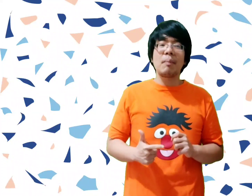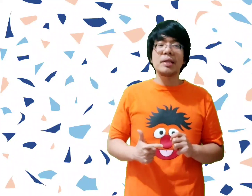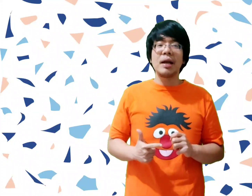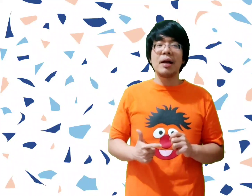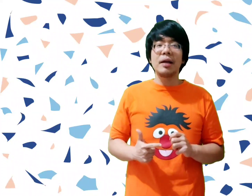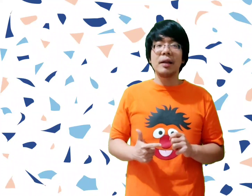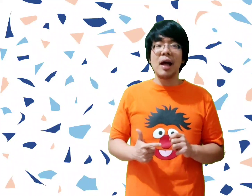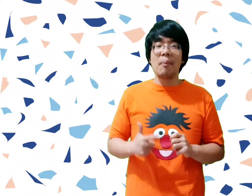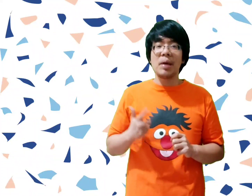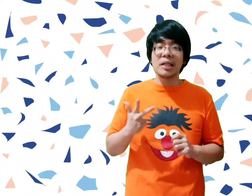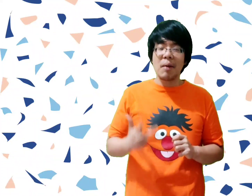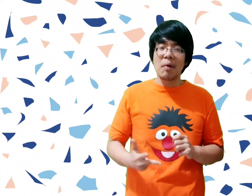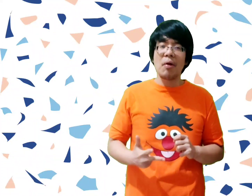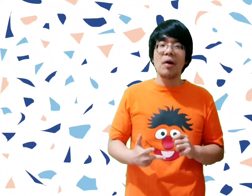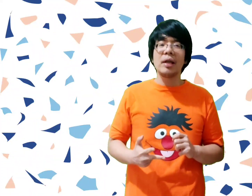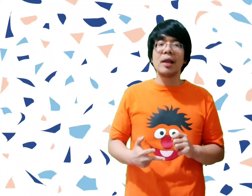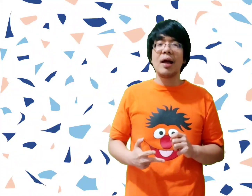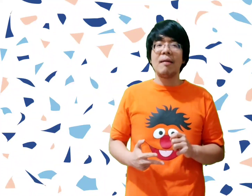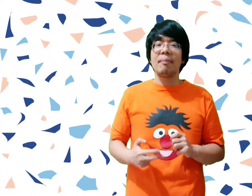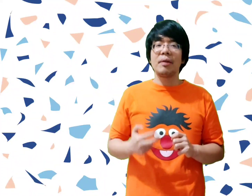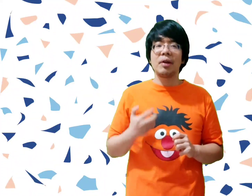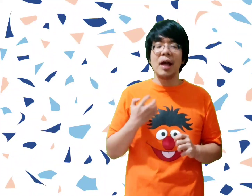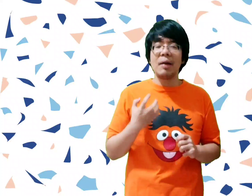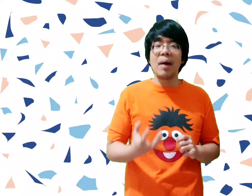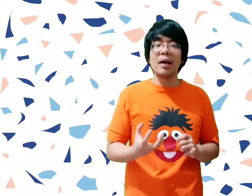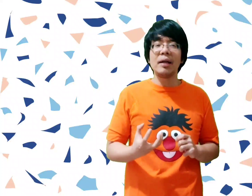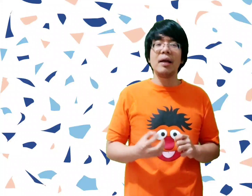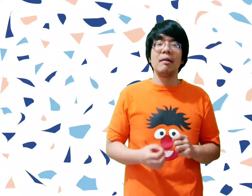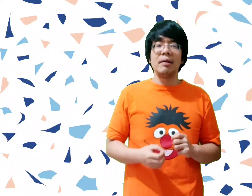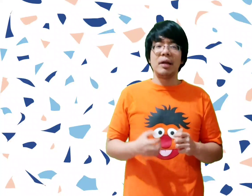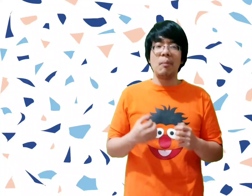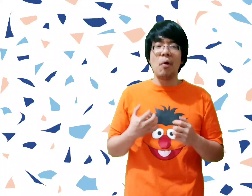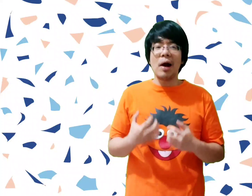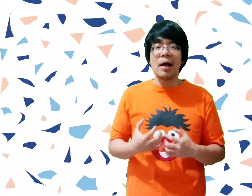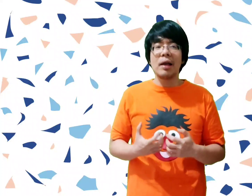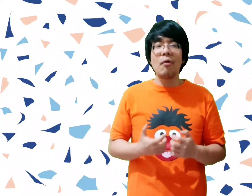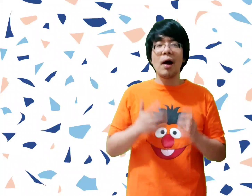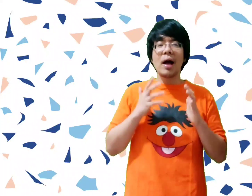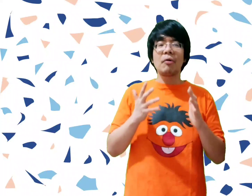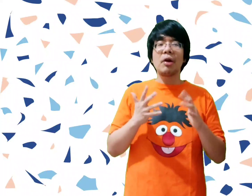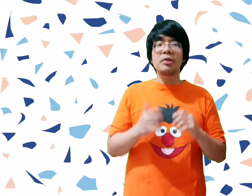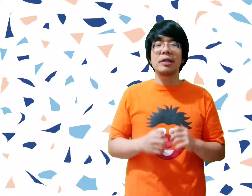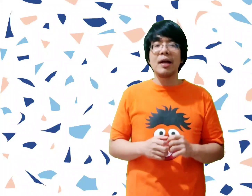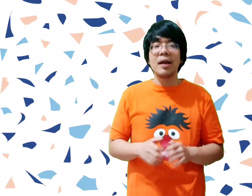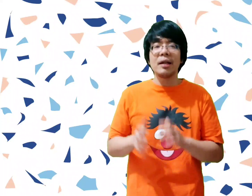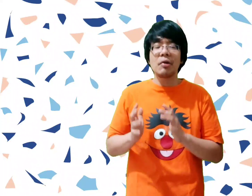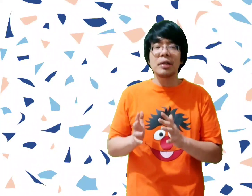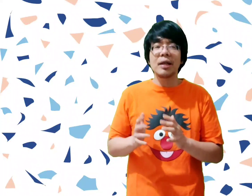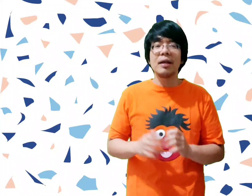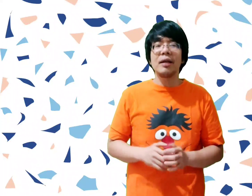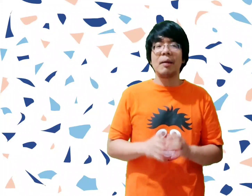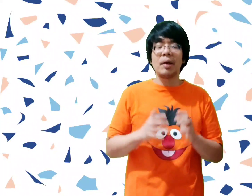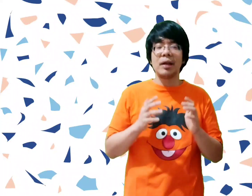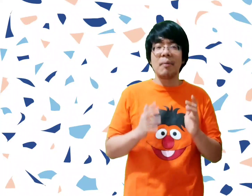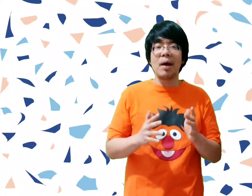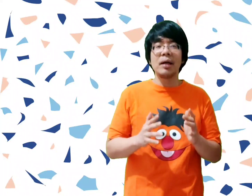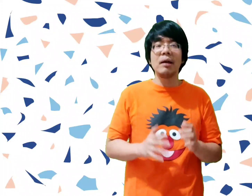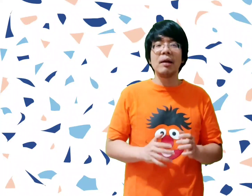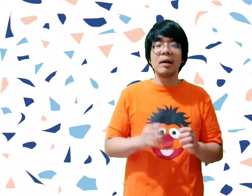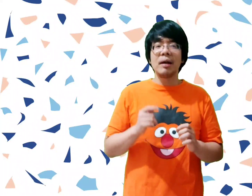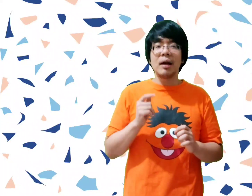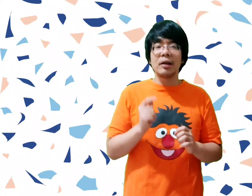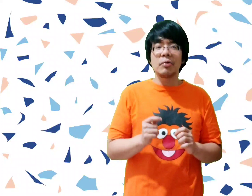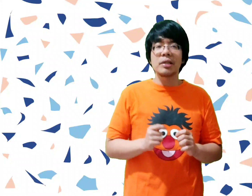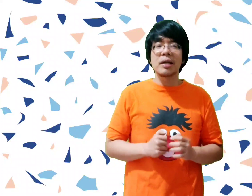mengatasi permasalahan kita, bisa menolong kita, itu kita imani ya. Jadi bukan hanya, oh kak aku tahu ceritanya ini, tahu ceritanya ini. Tapi kita